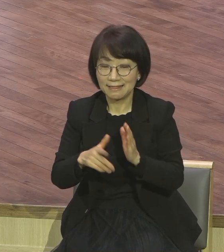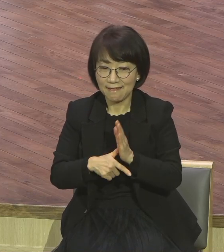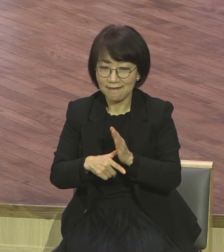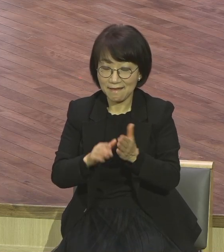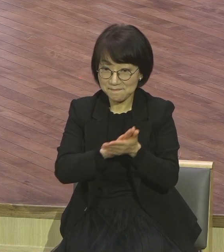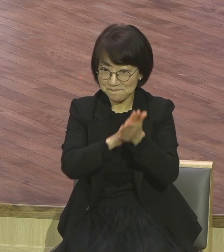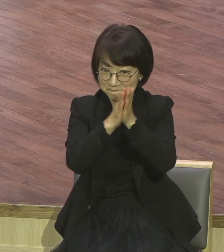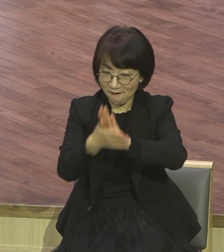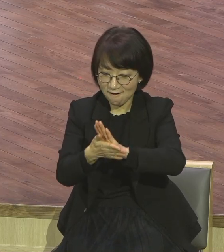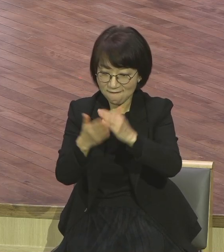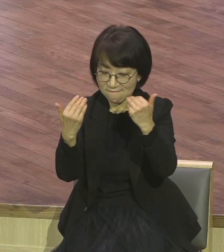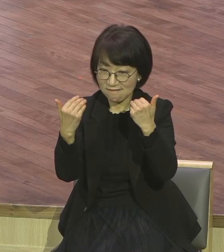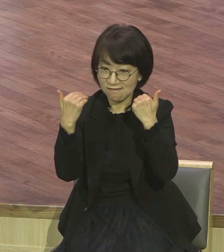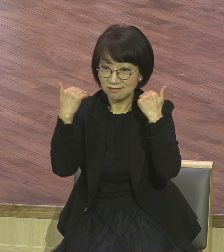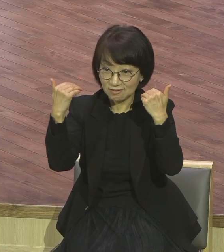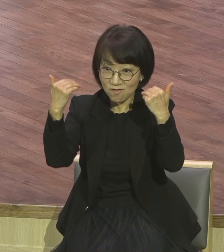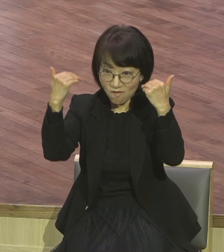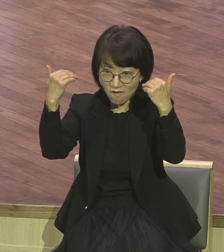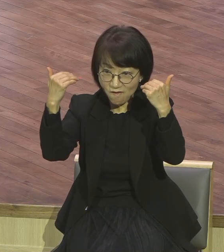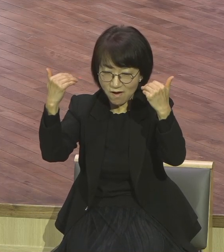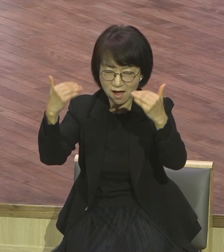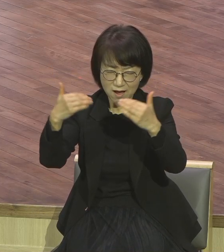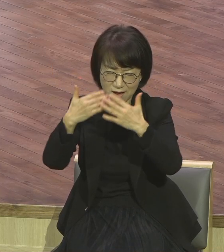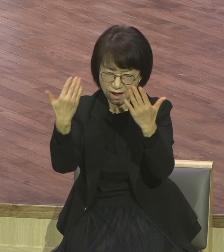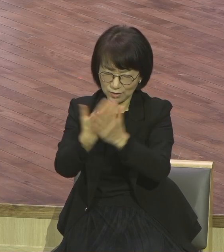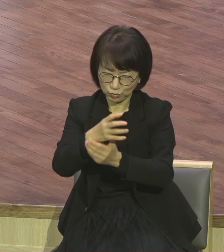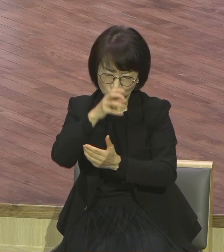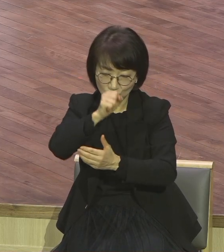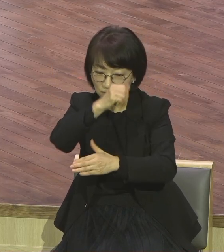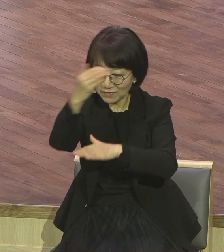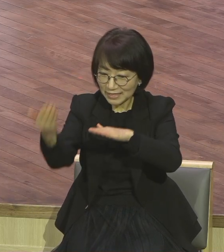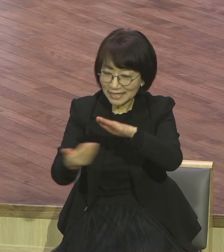합류하여 서로 이루시는 그런 하나님의 놀라운 은혜를 체험하게 된다